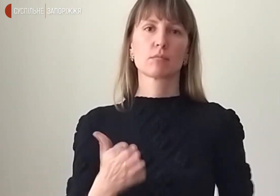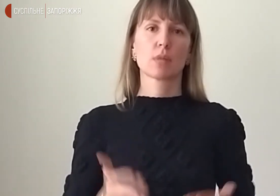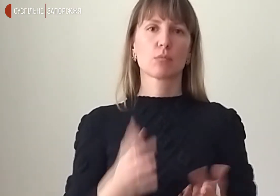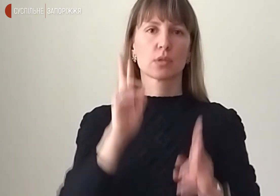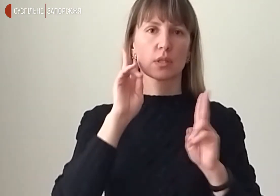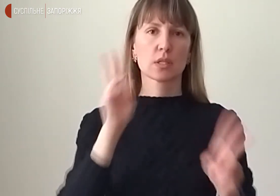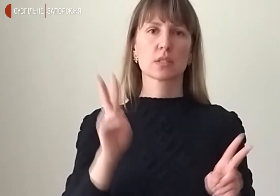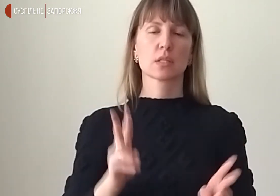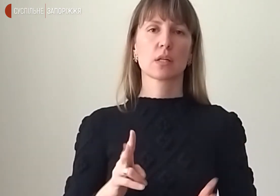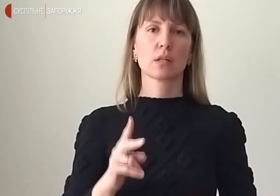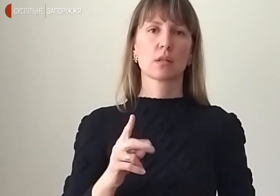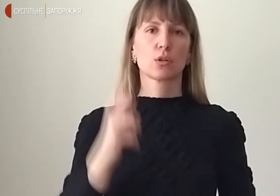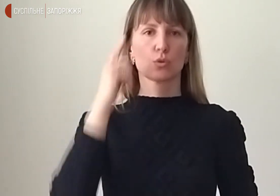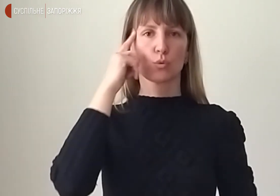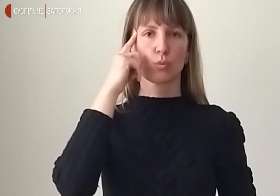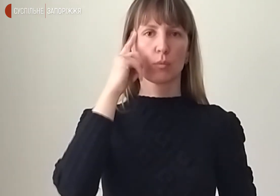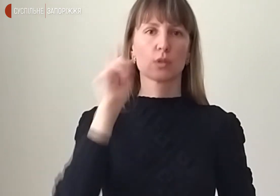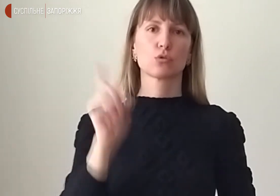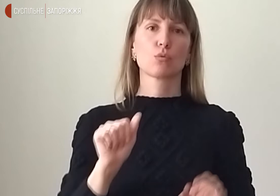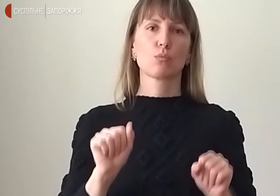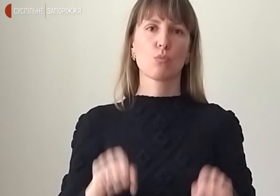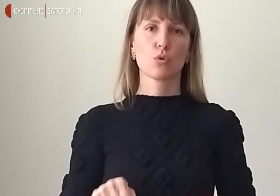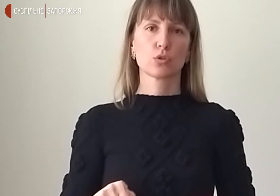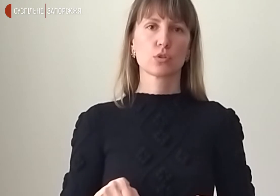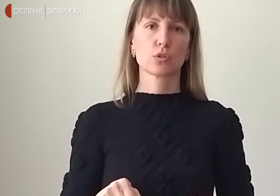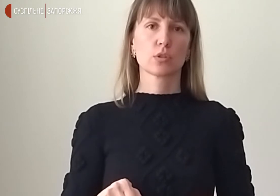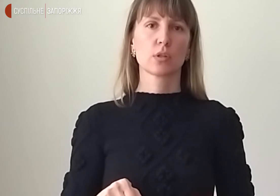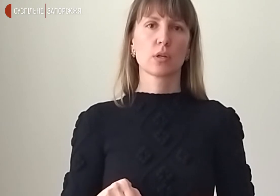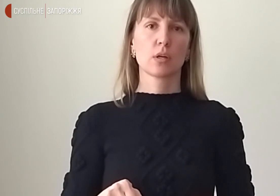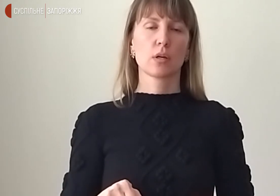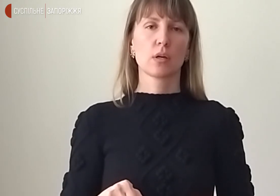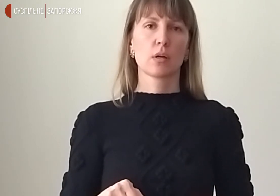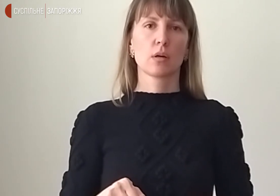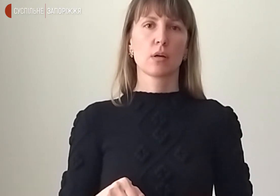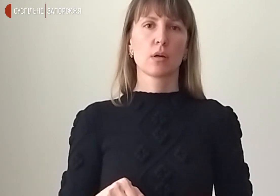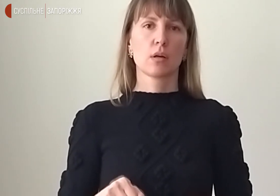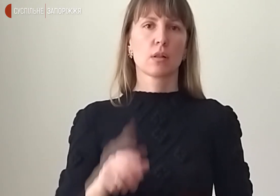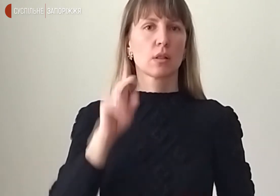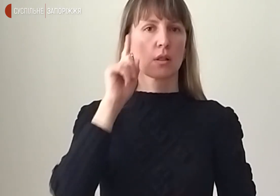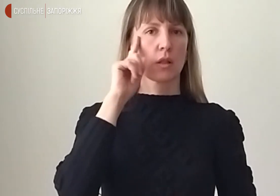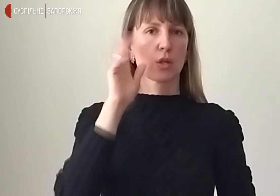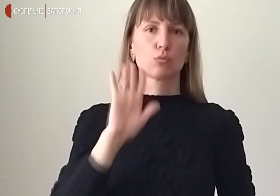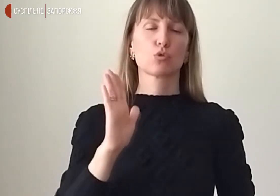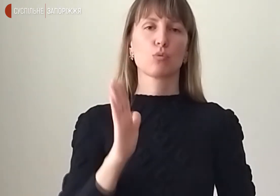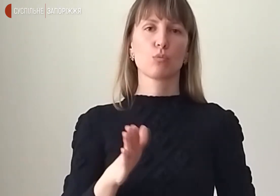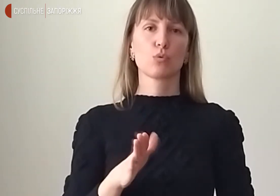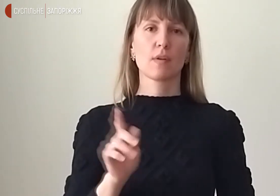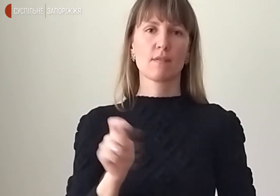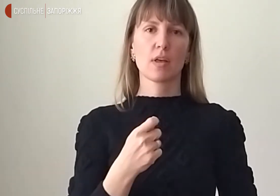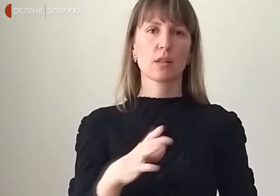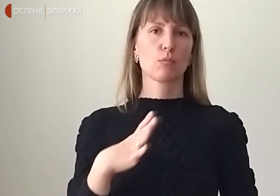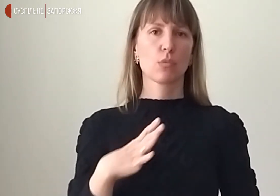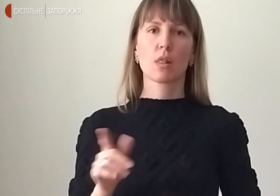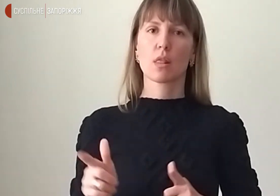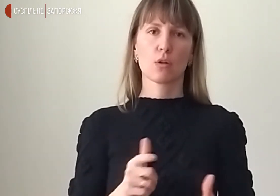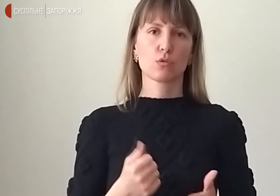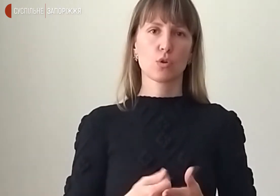знали. Думали, що може стати повноцінна війна. І не були готові до цього. А ми готові.